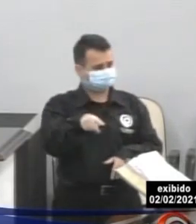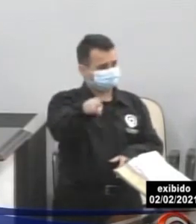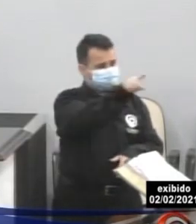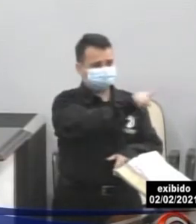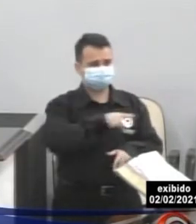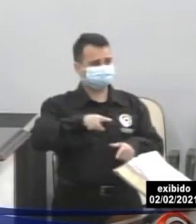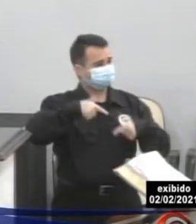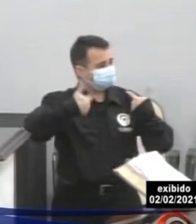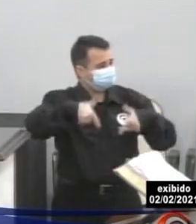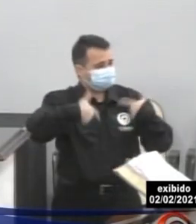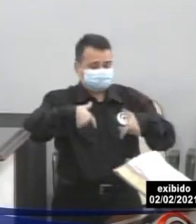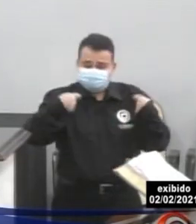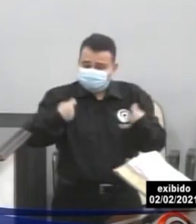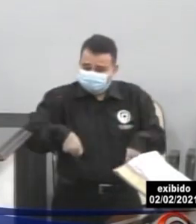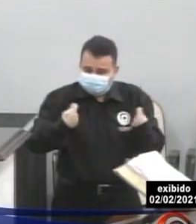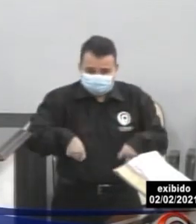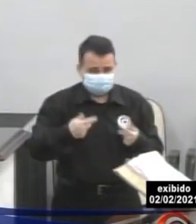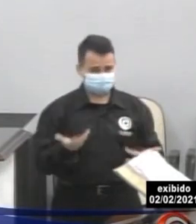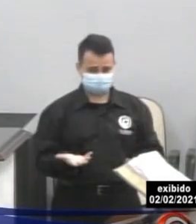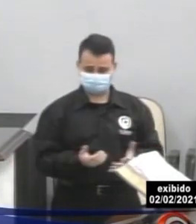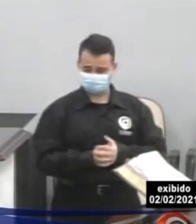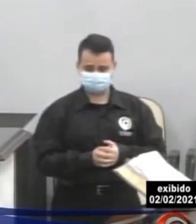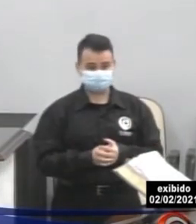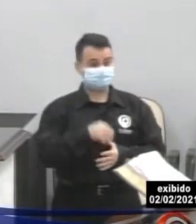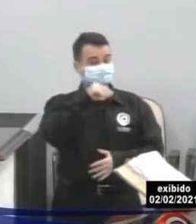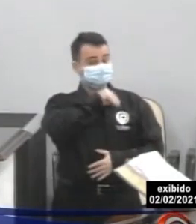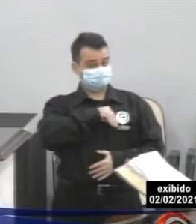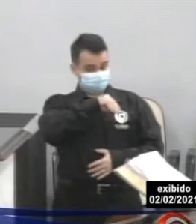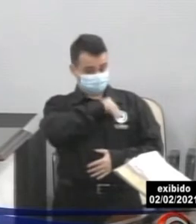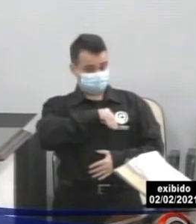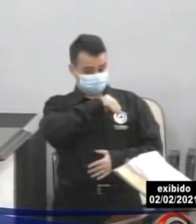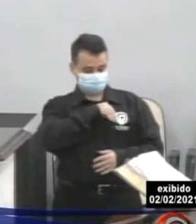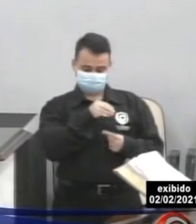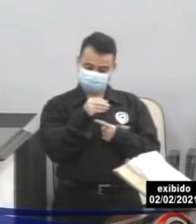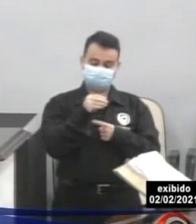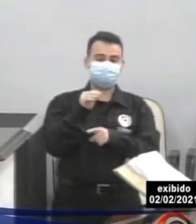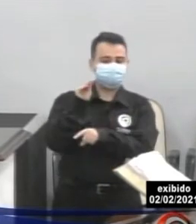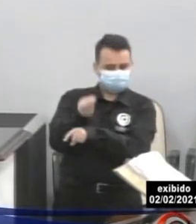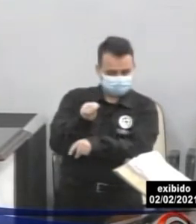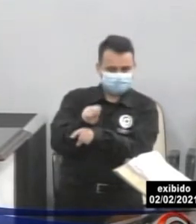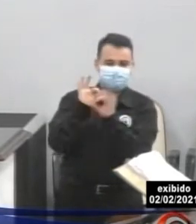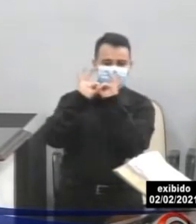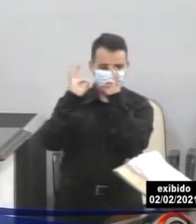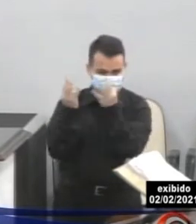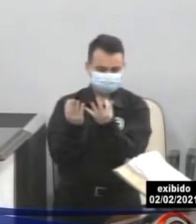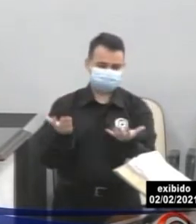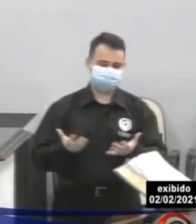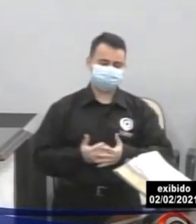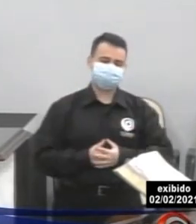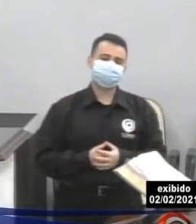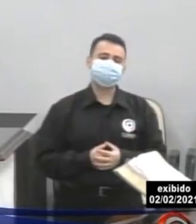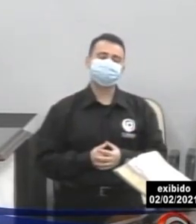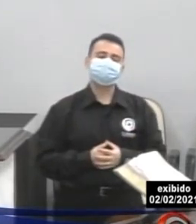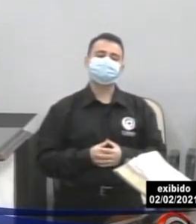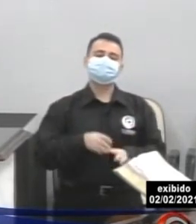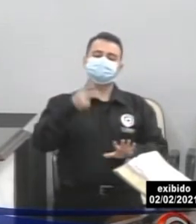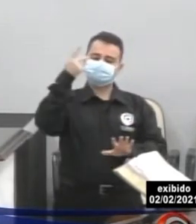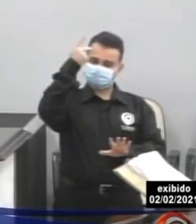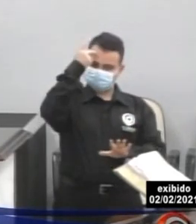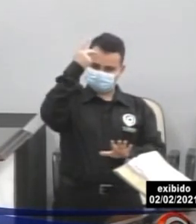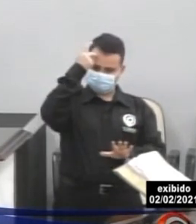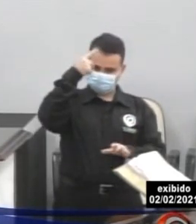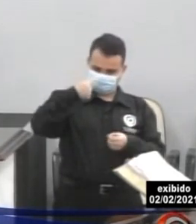empregos, que contam com esse salário, que contam com essa renda para poder trabalhar. O Estado de São Paulo é o Estado mais